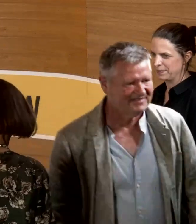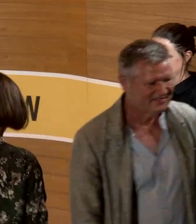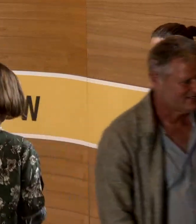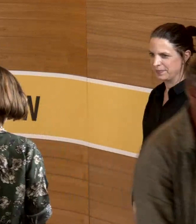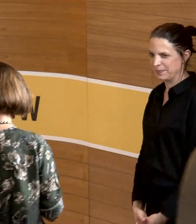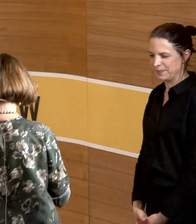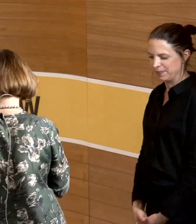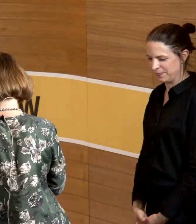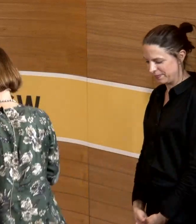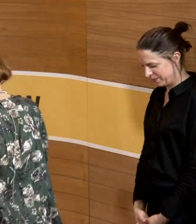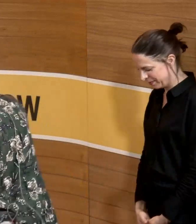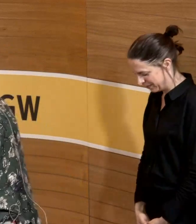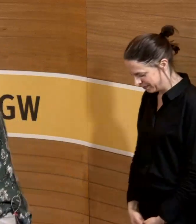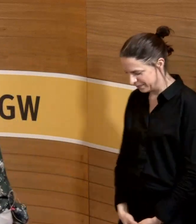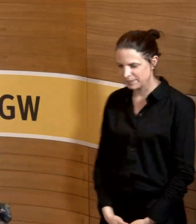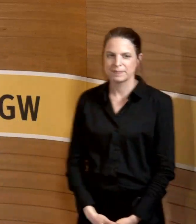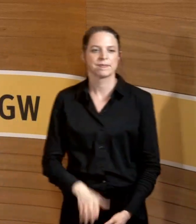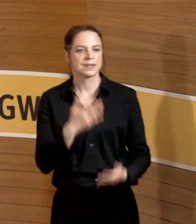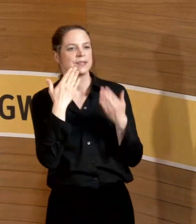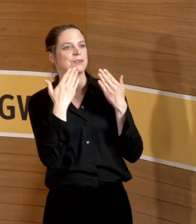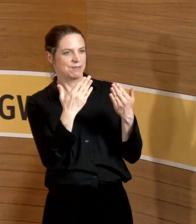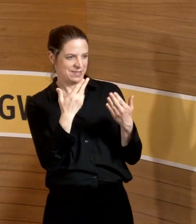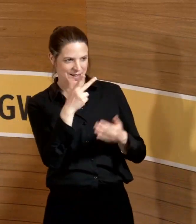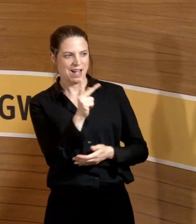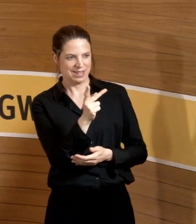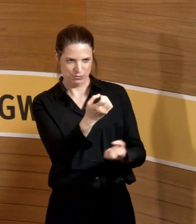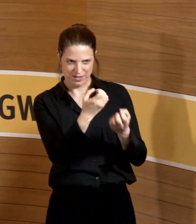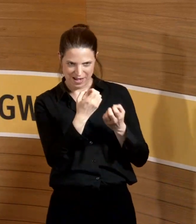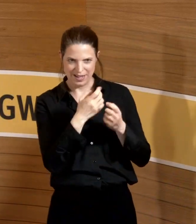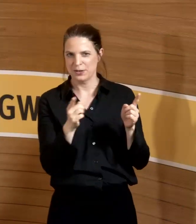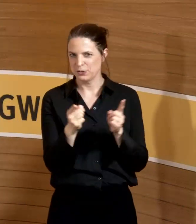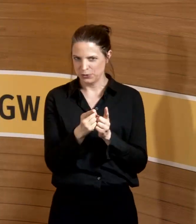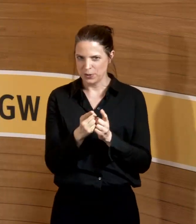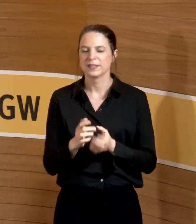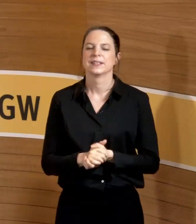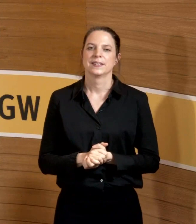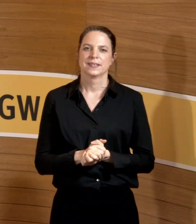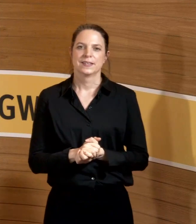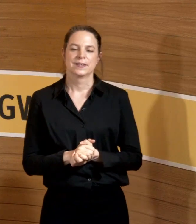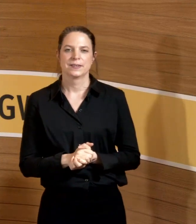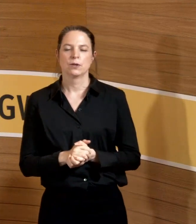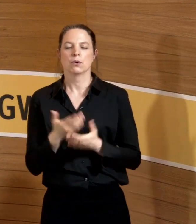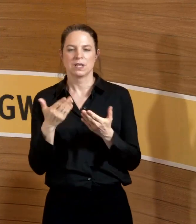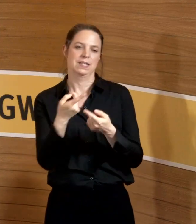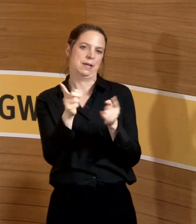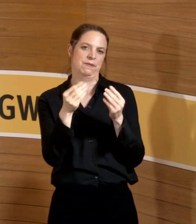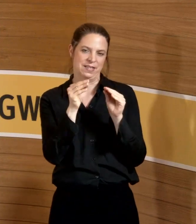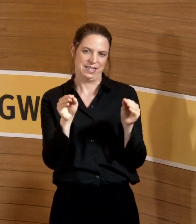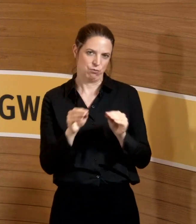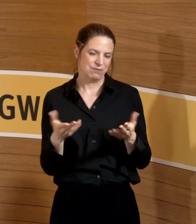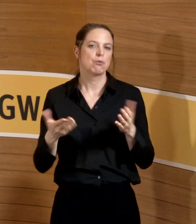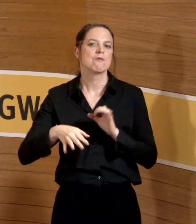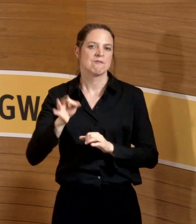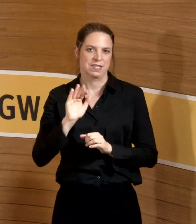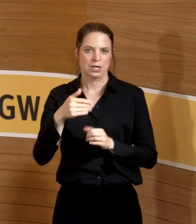Vielen Dank, Herr Krause, dass Sie das kurz erklärt haben, wie Sie sich sozusagen noch weiter informieren können über das Netzwerk